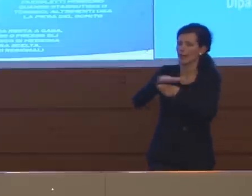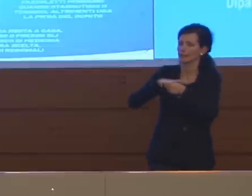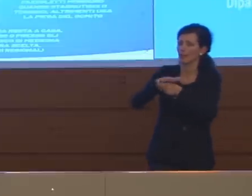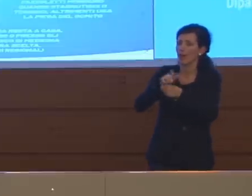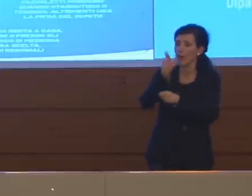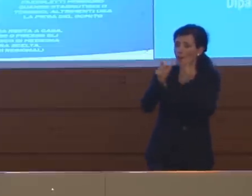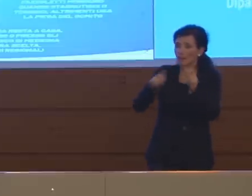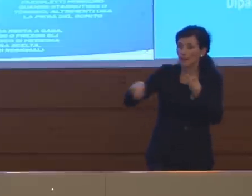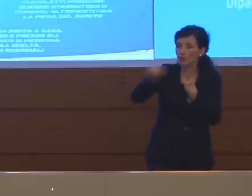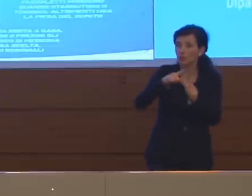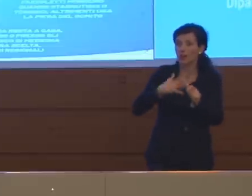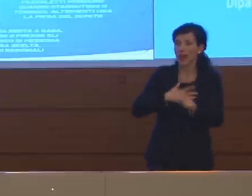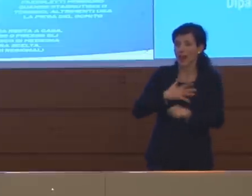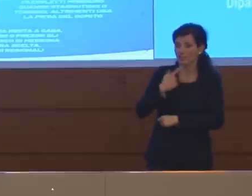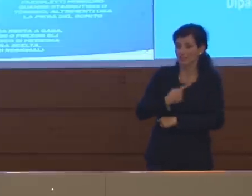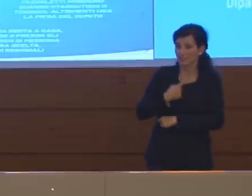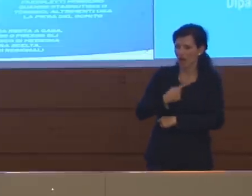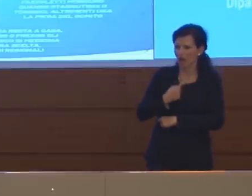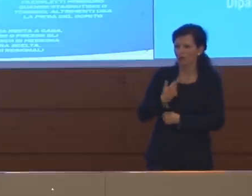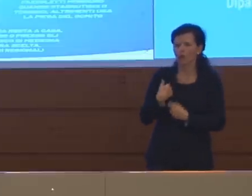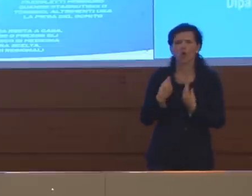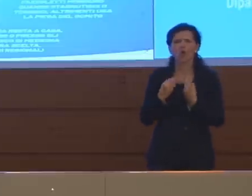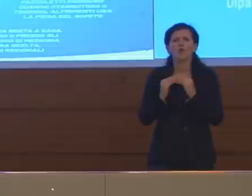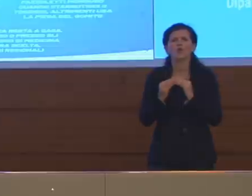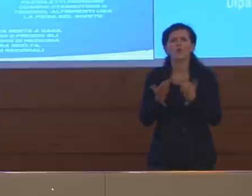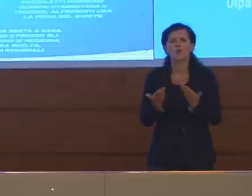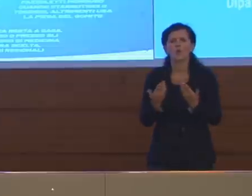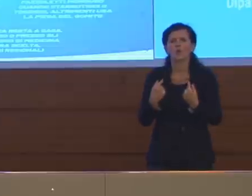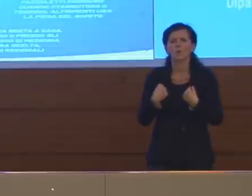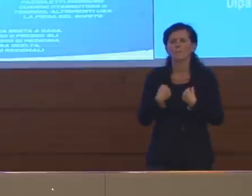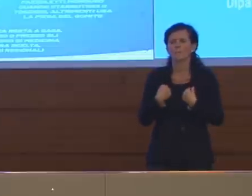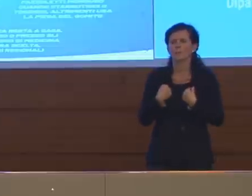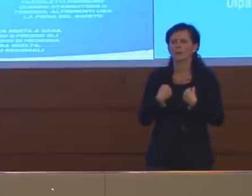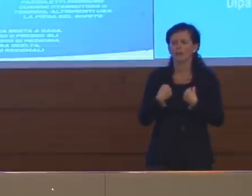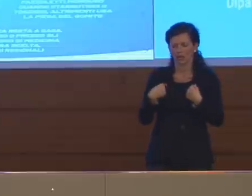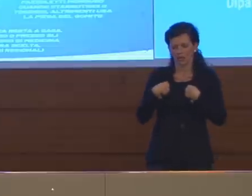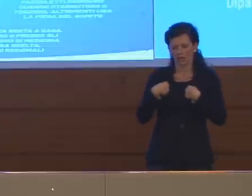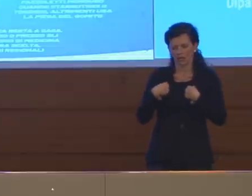anziane, come possono fare, come possiamo fare ad essere certi di non